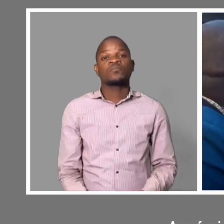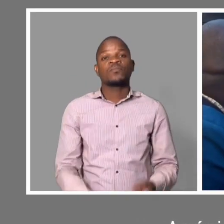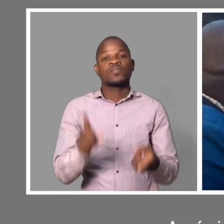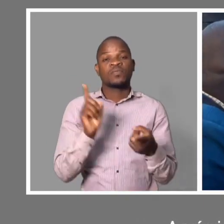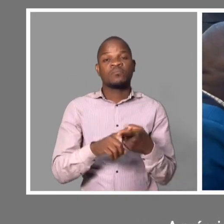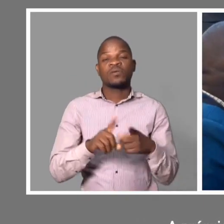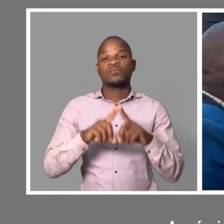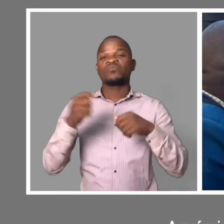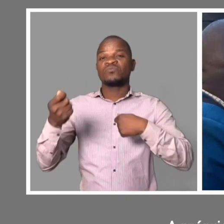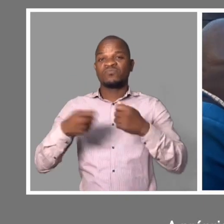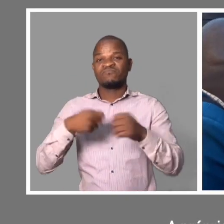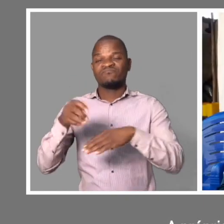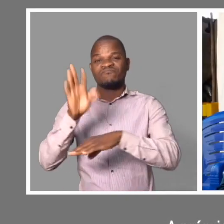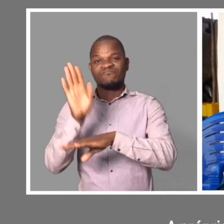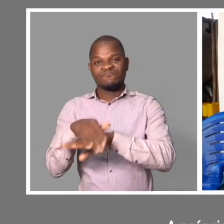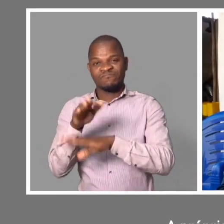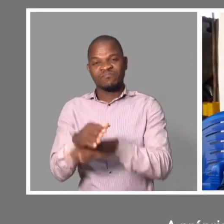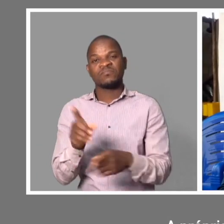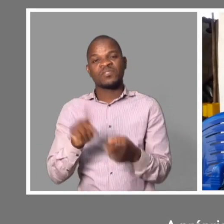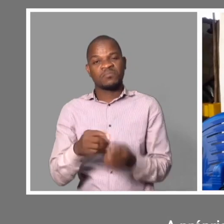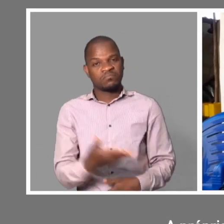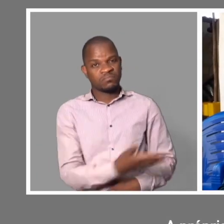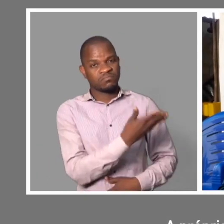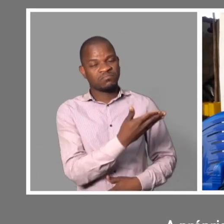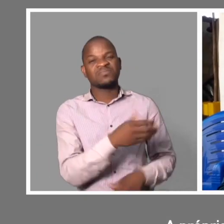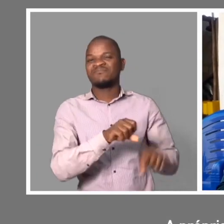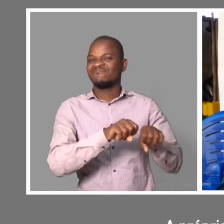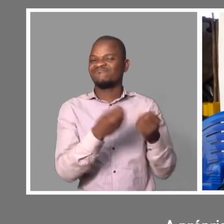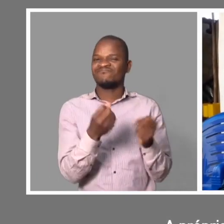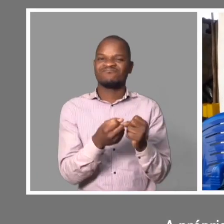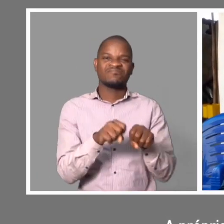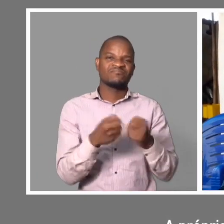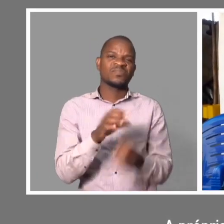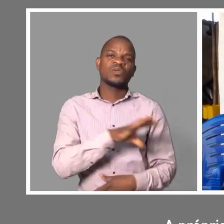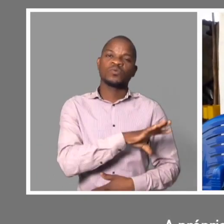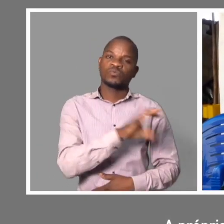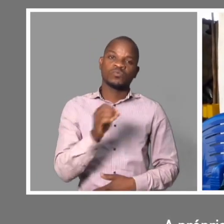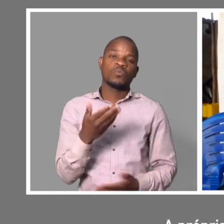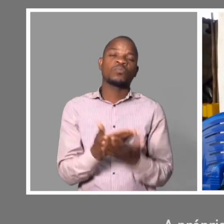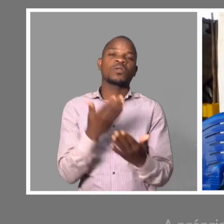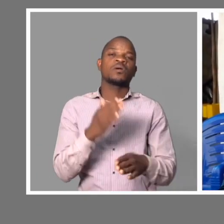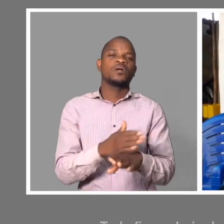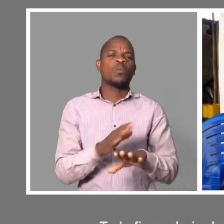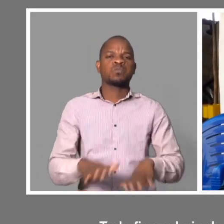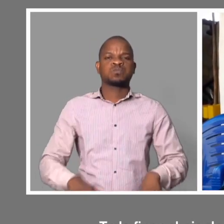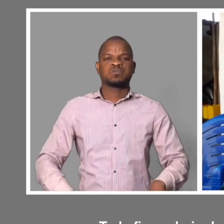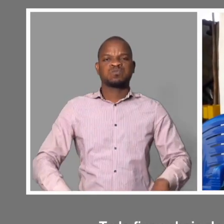A coisa própria, mercearia também, como pode dizer, ainda está de qualquer maneira, toda a mercadoria, tudo encheu água.